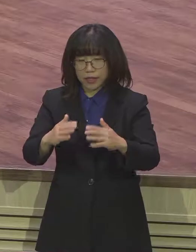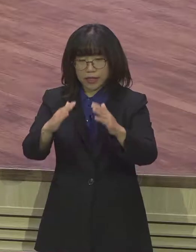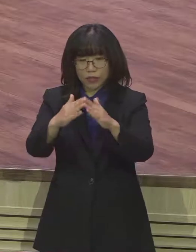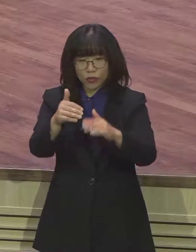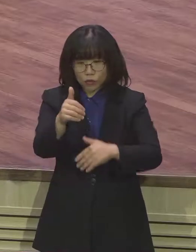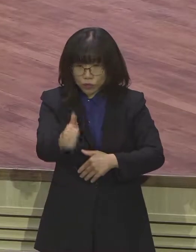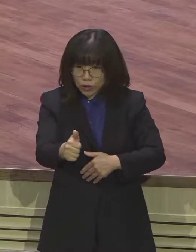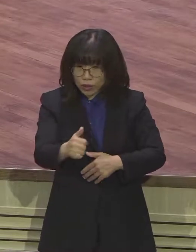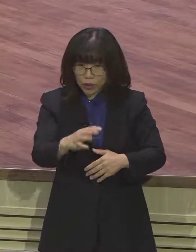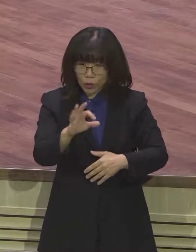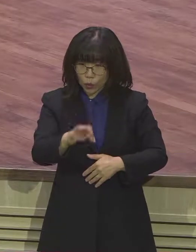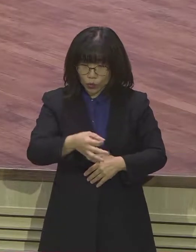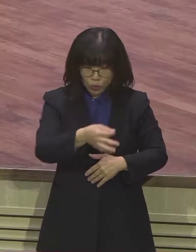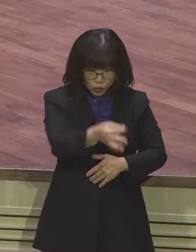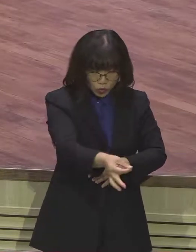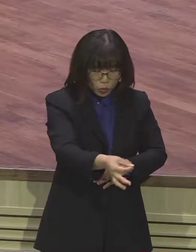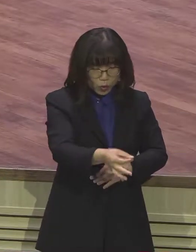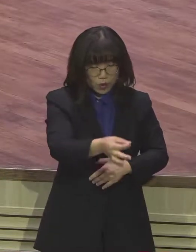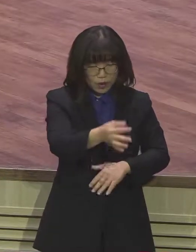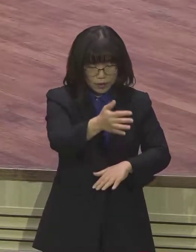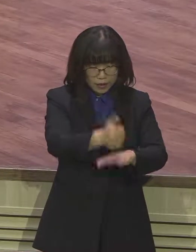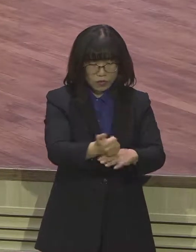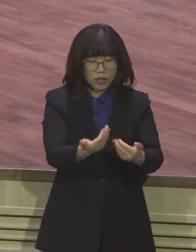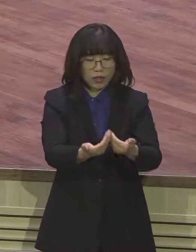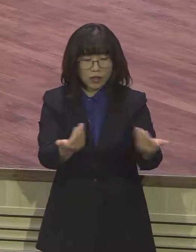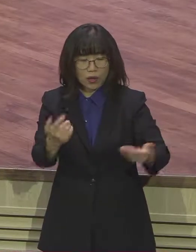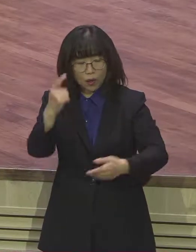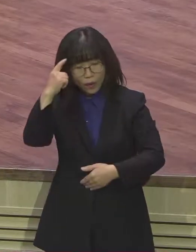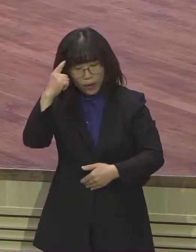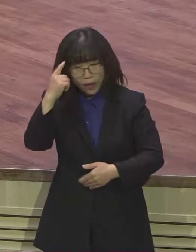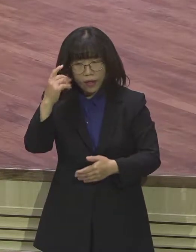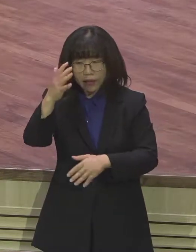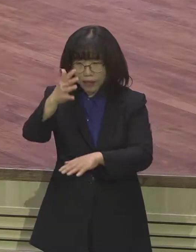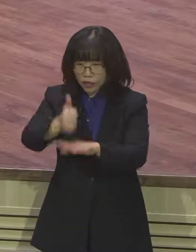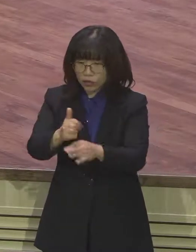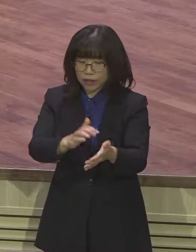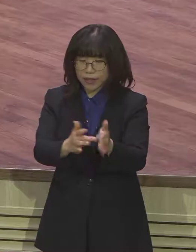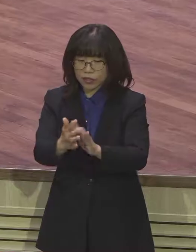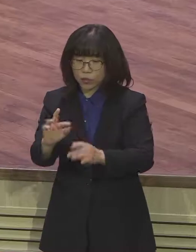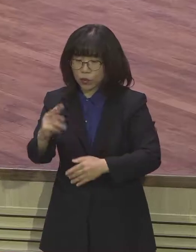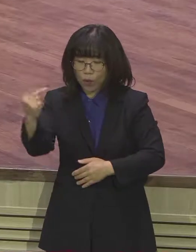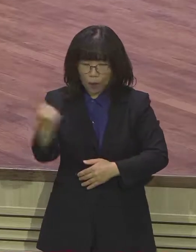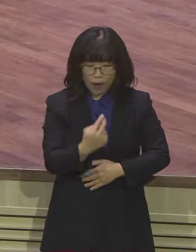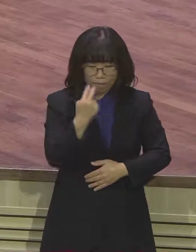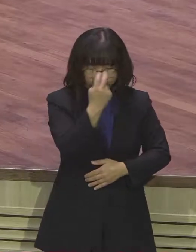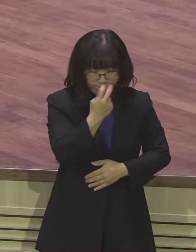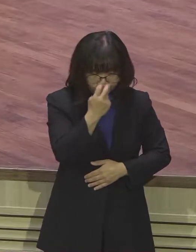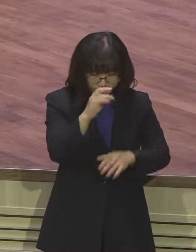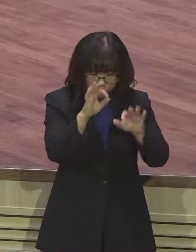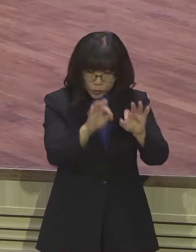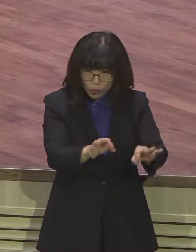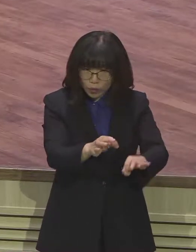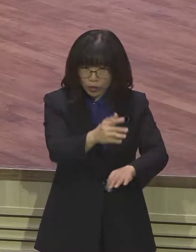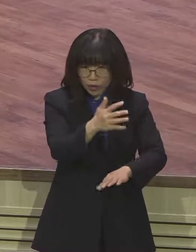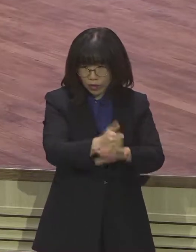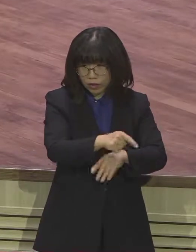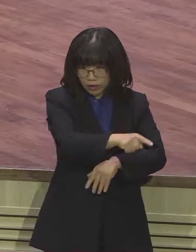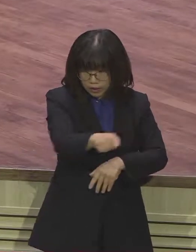이것은 마지막 때 주님이 오시는 종말론적인 의미를 담고 있습니다. 그들에게 제한된 시간을 주고 또 제한된 직분과 달란트를